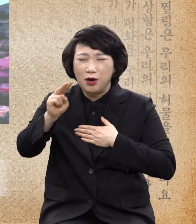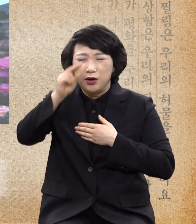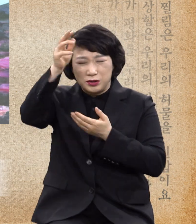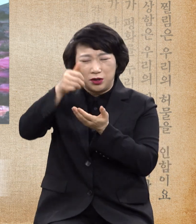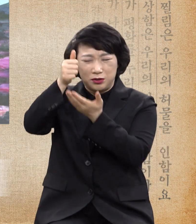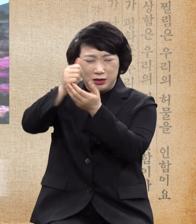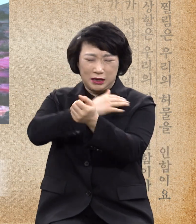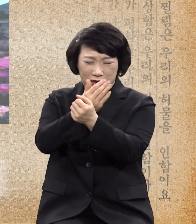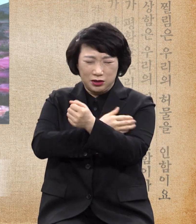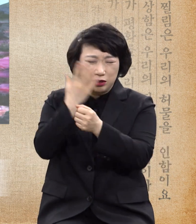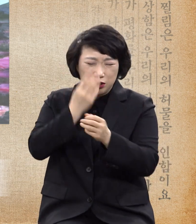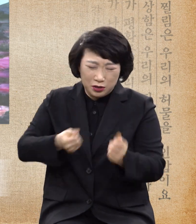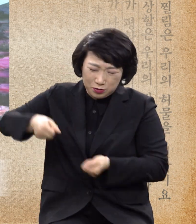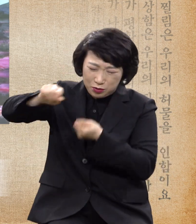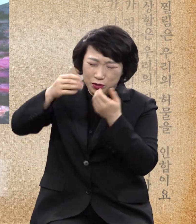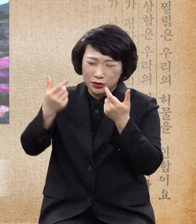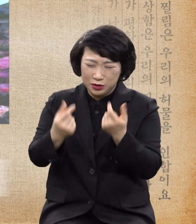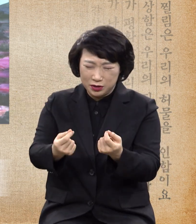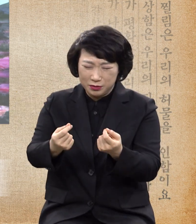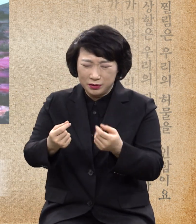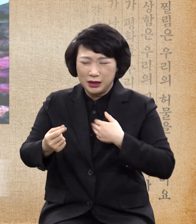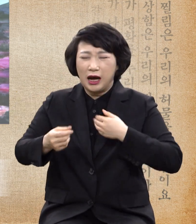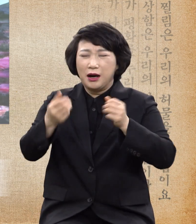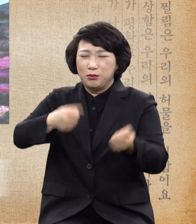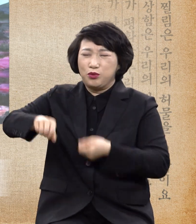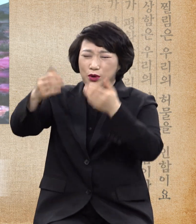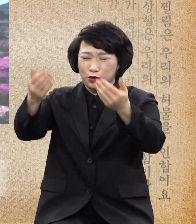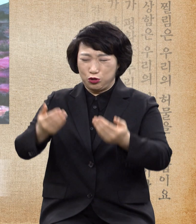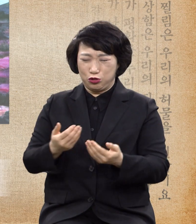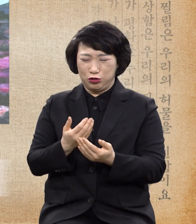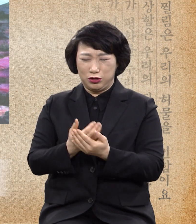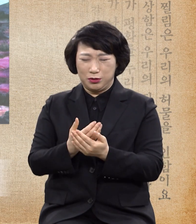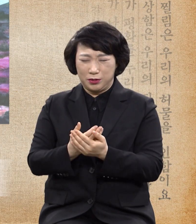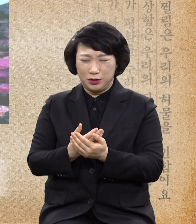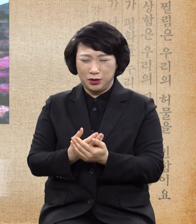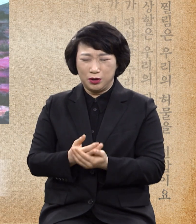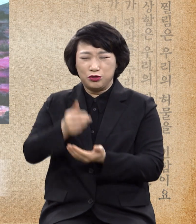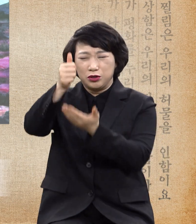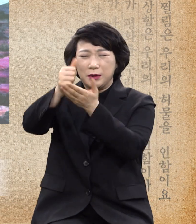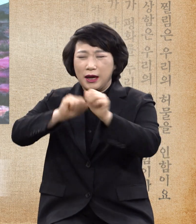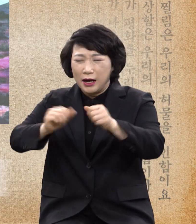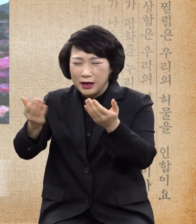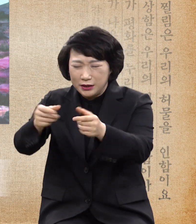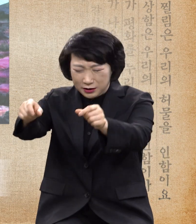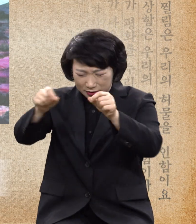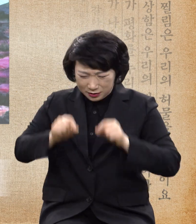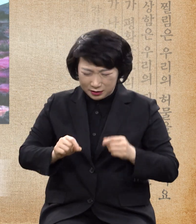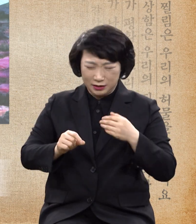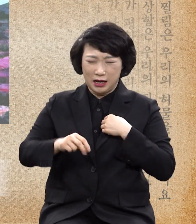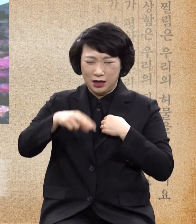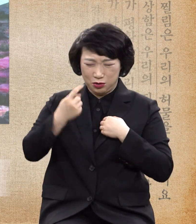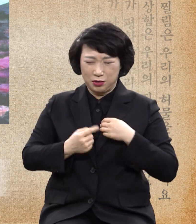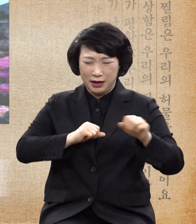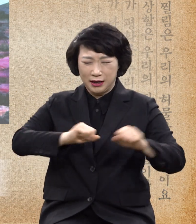능력을 기름붓듯 부어주소서 주님의 하신 일을 우리도 하게 도와주시옵시고